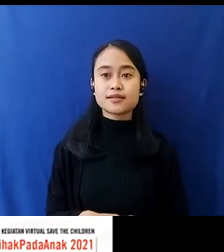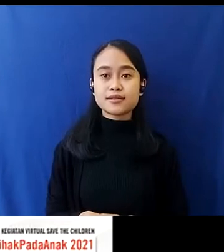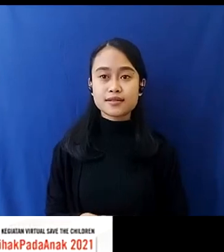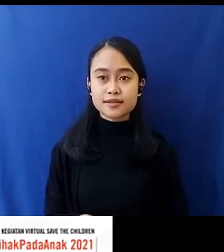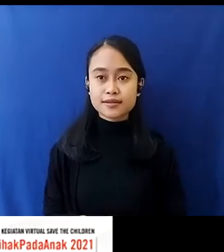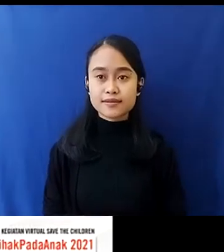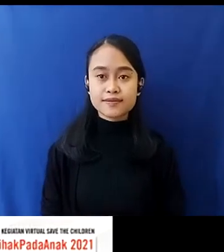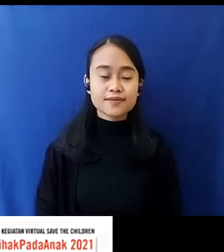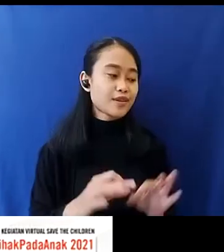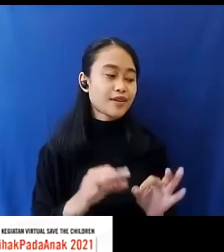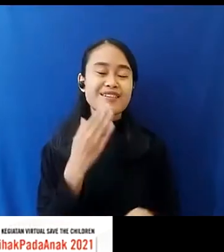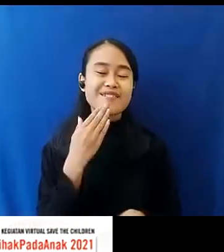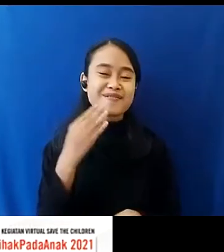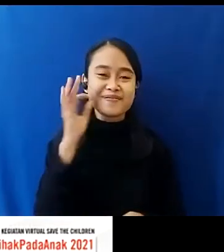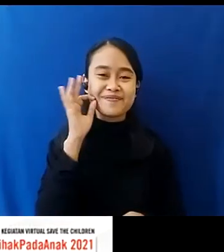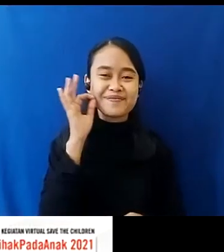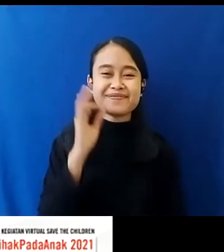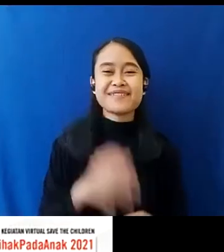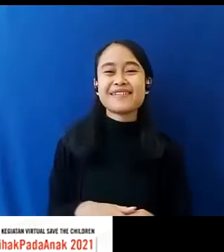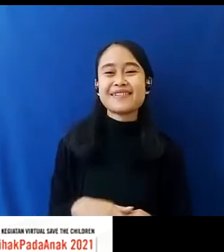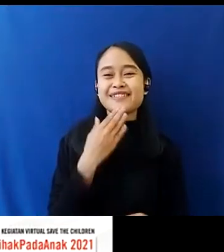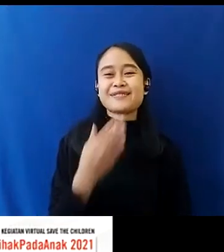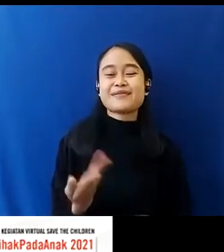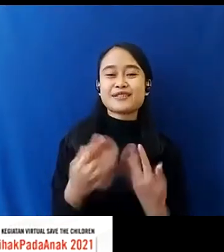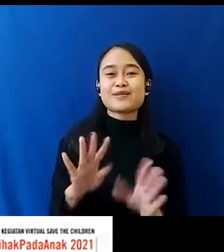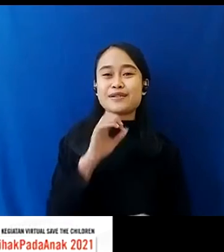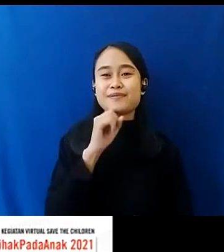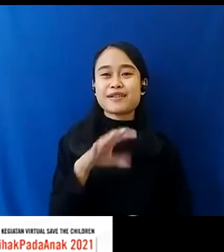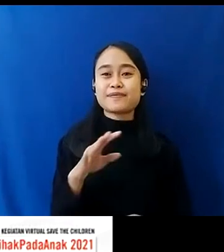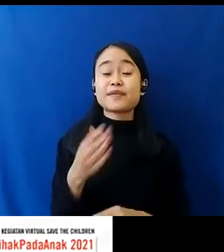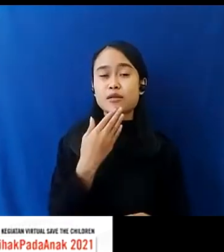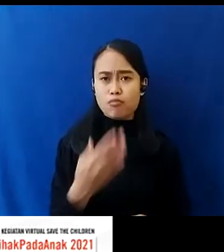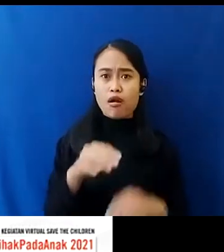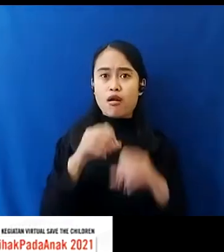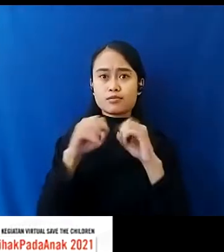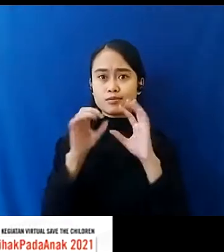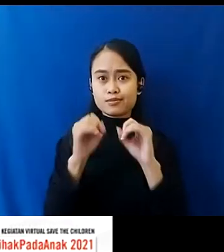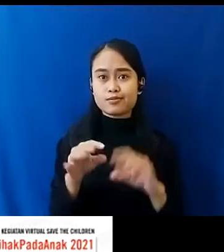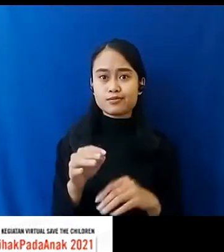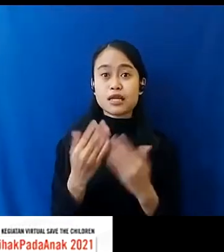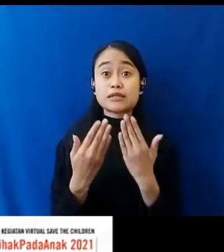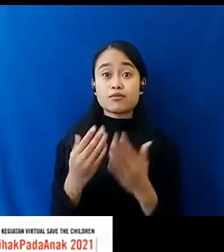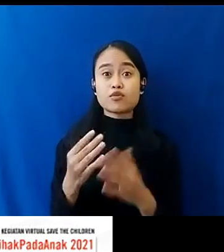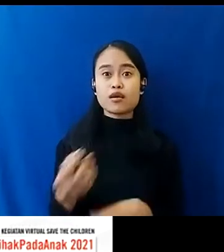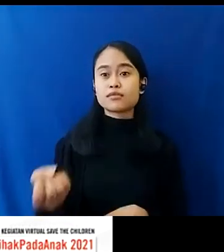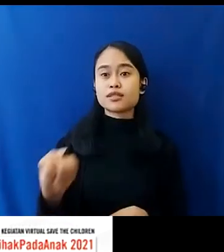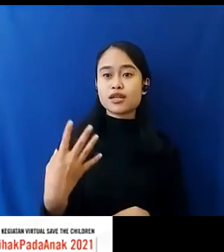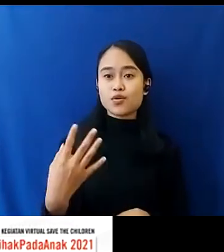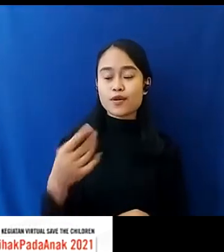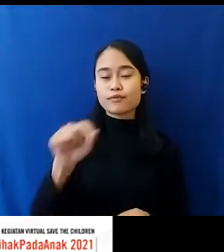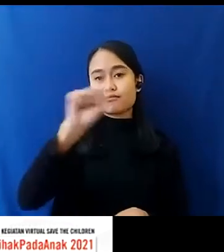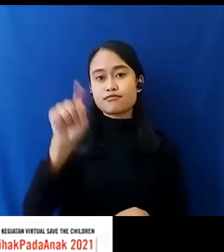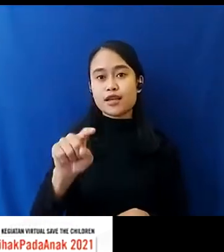Maaf Terima kasih Bu Vivi Sudah Dinyatkan Baik Terima kasih Bu Vivi Tadi Penjelasannya Semoga Tadi Menjawab Yang Menjadi Pertanyaan Dari